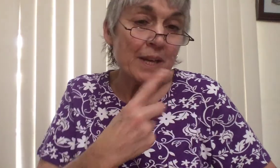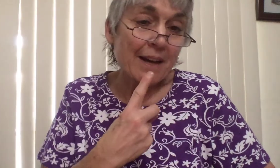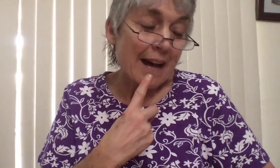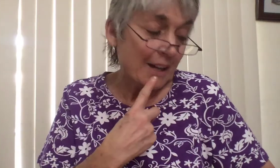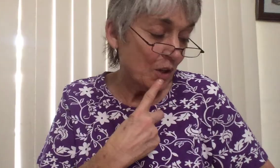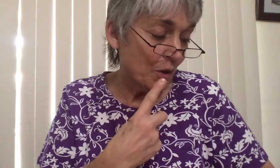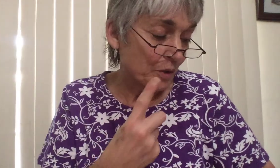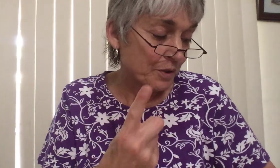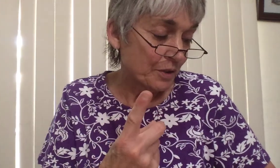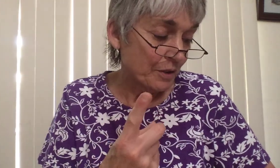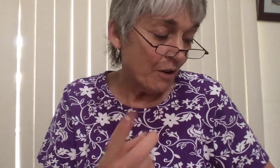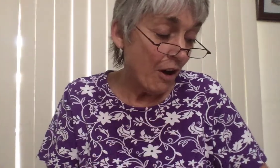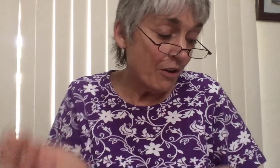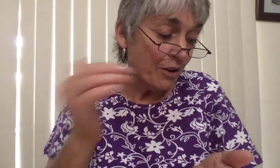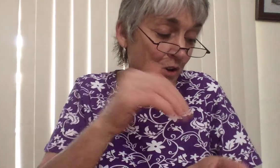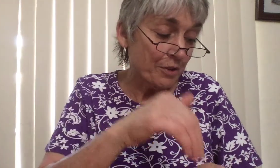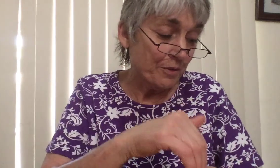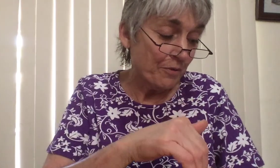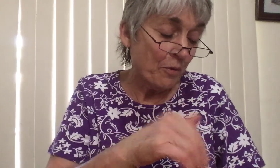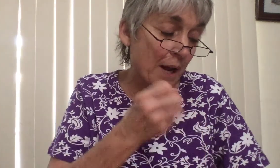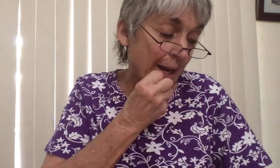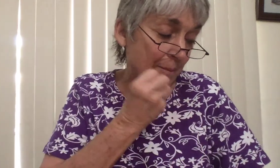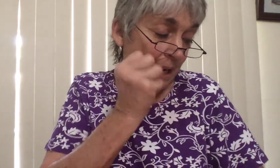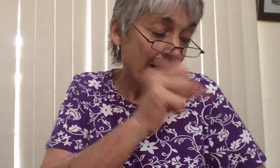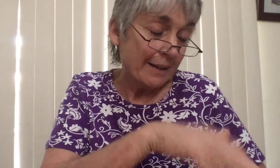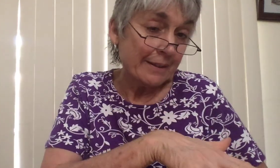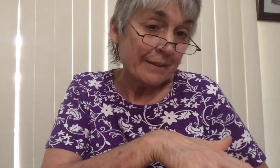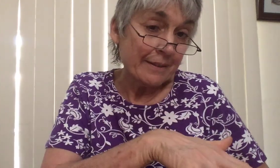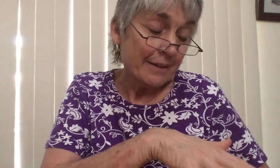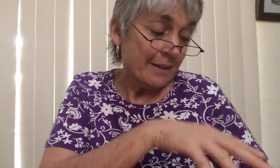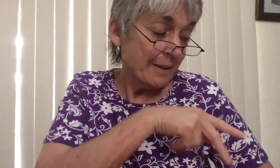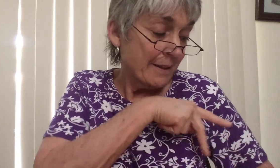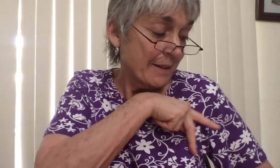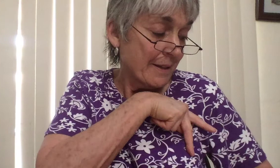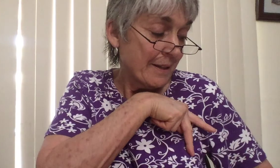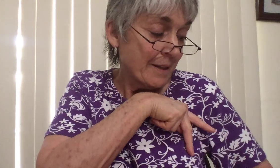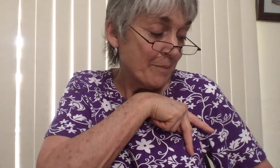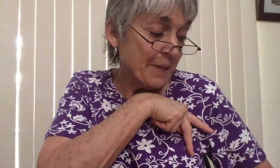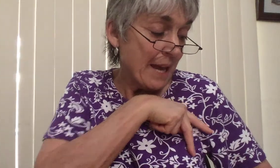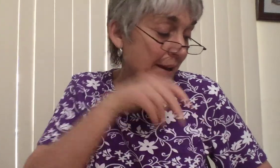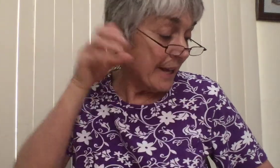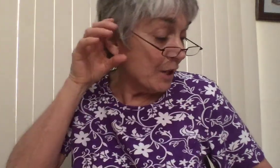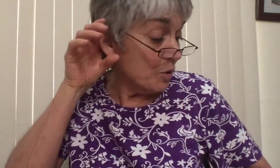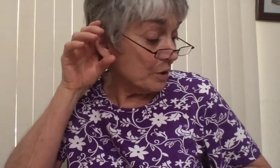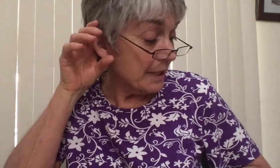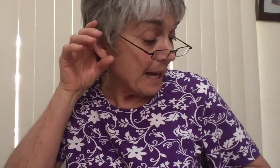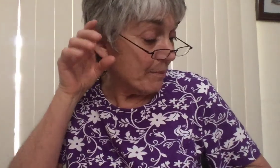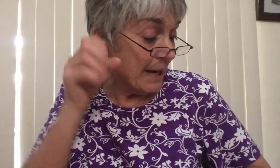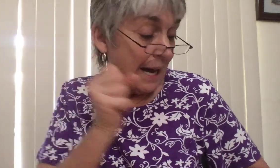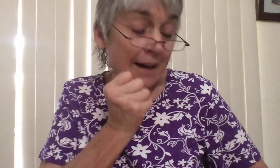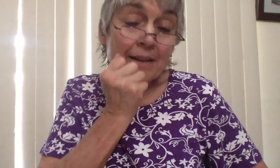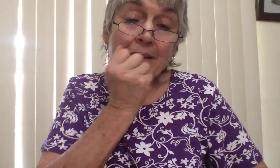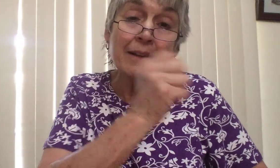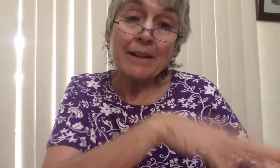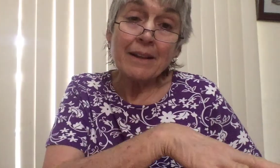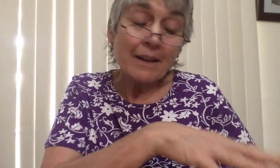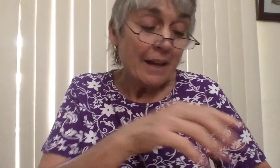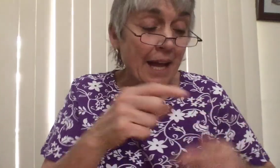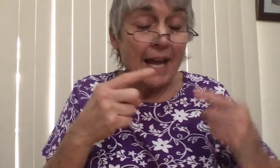raconte encore une fois la blague. Pierre écoute la blague et